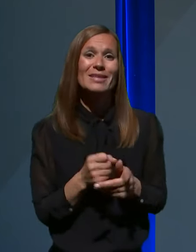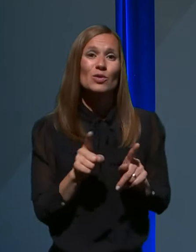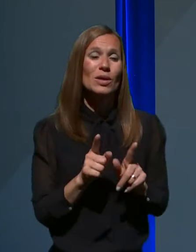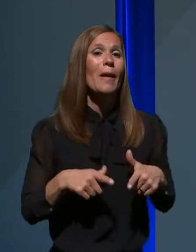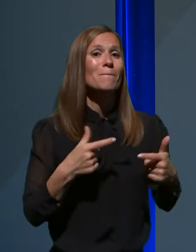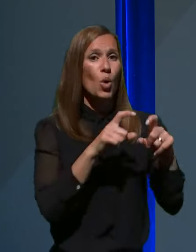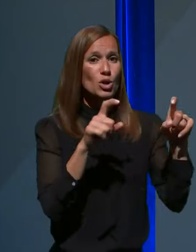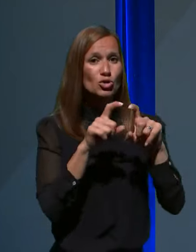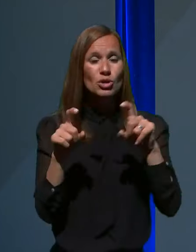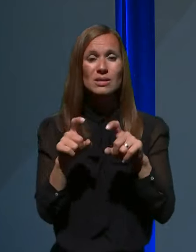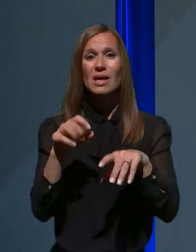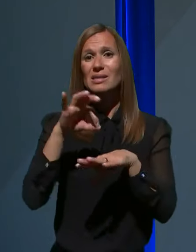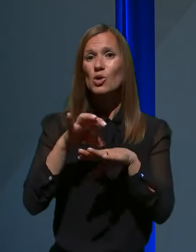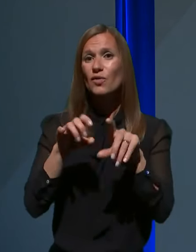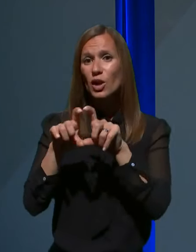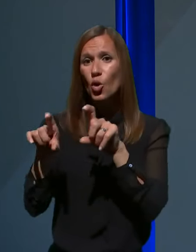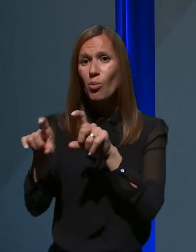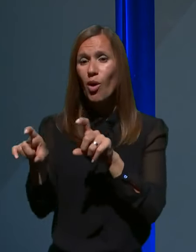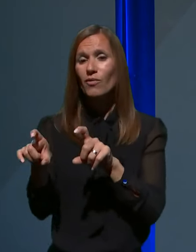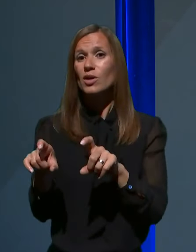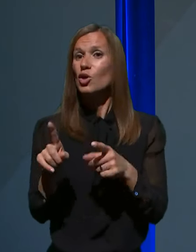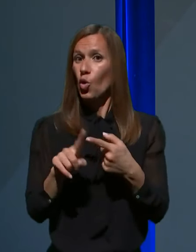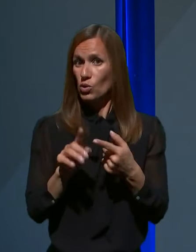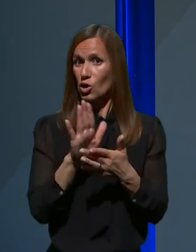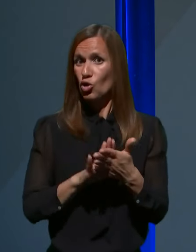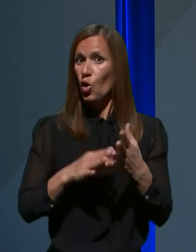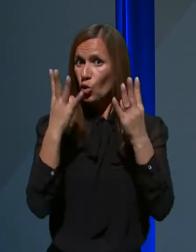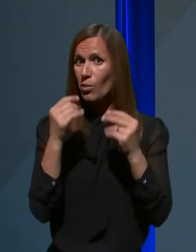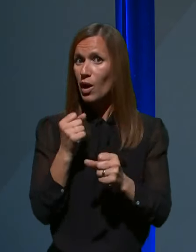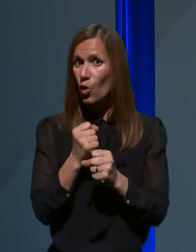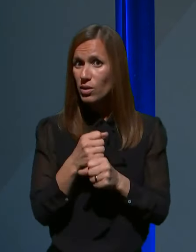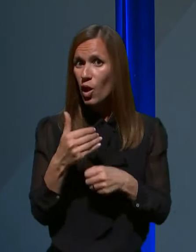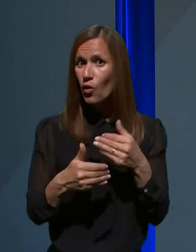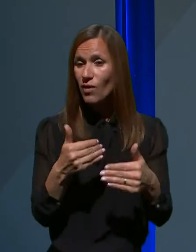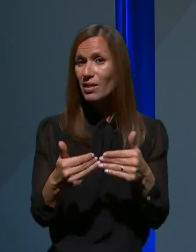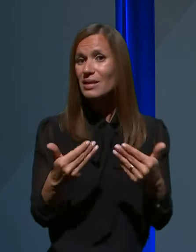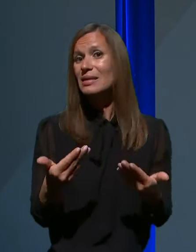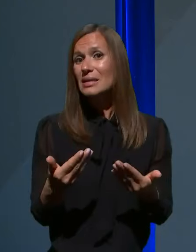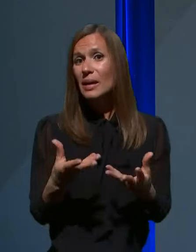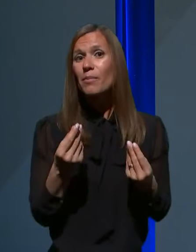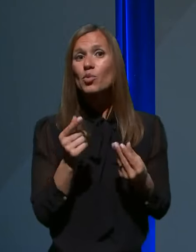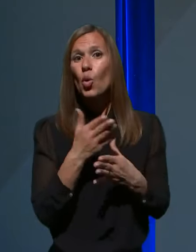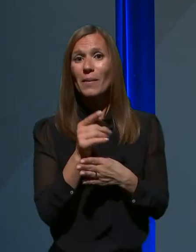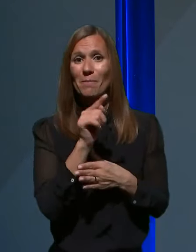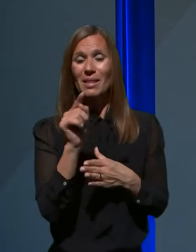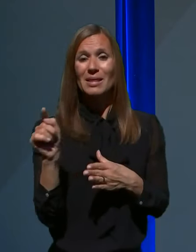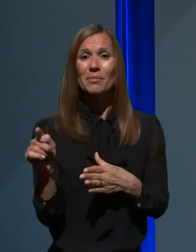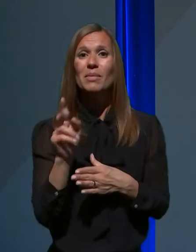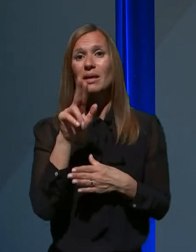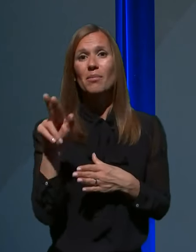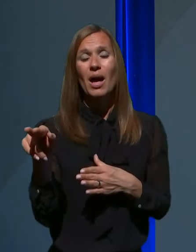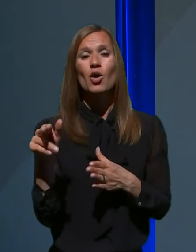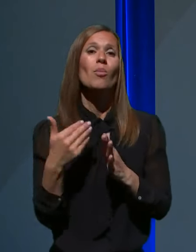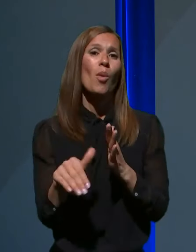in zdravstveni domovi, ko enkrat začnejo normalno delovati, seveda mnogi med njimi se že v tem trenutku soočajo z